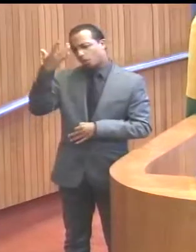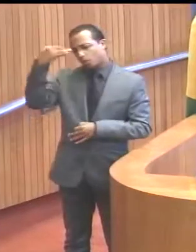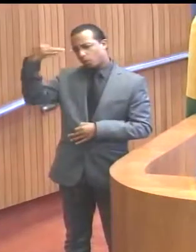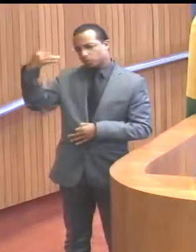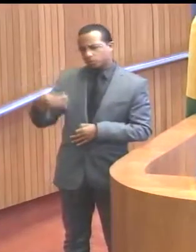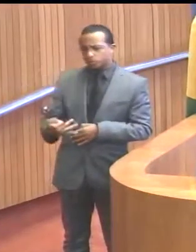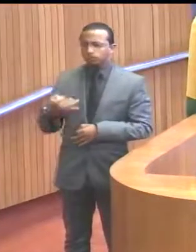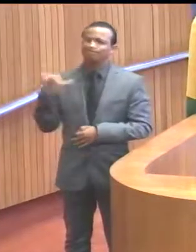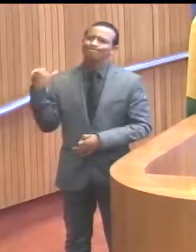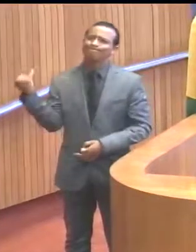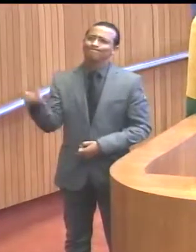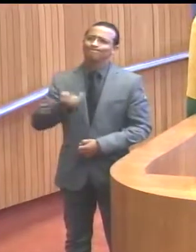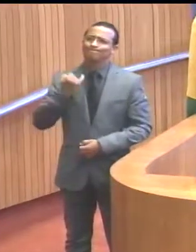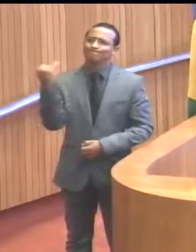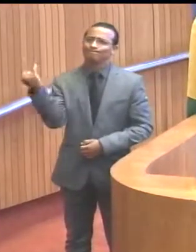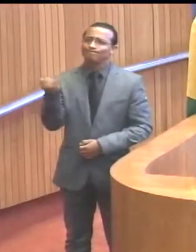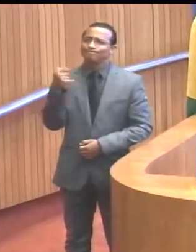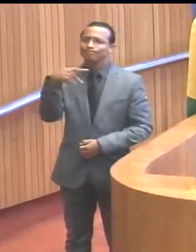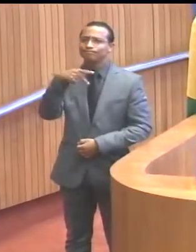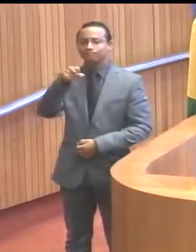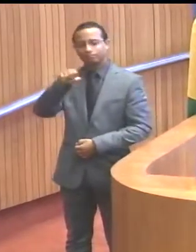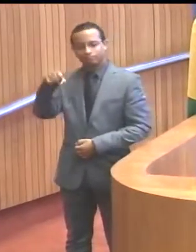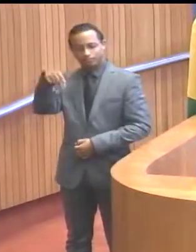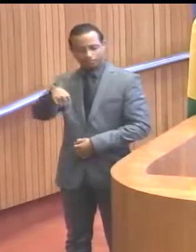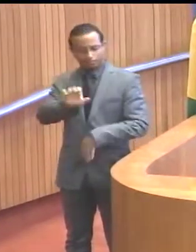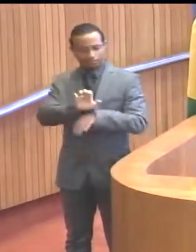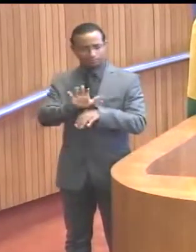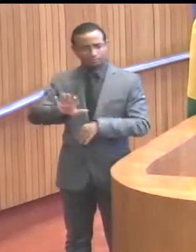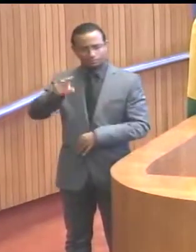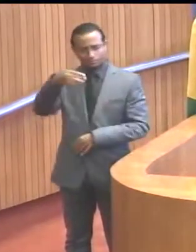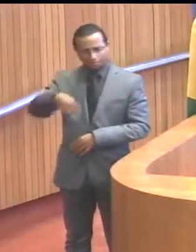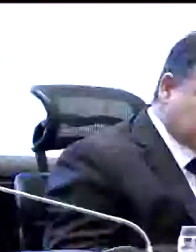dúvida, rica pelo PPS no nosso Estado. Muito obrigada, presidente. Obrigada,